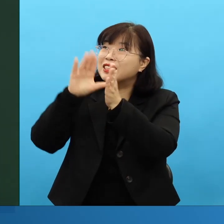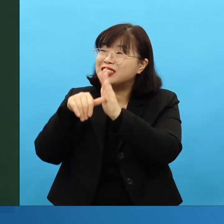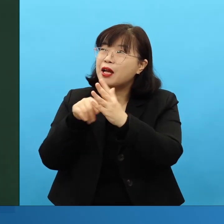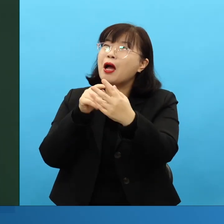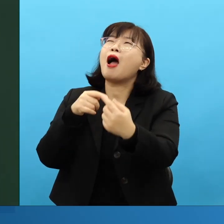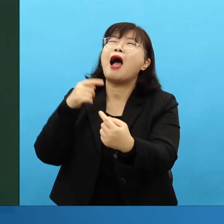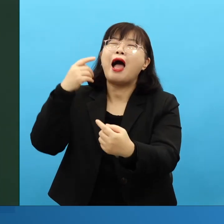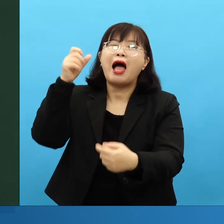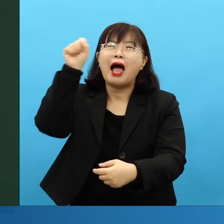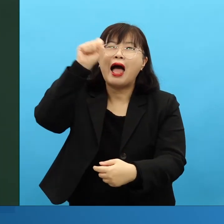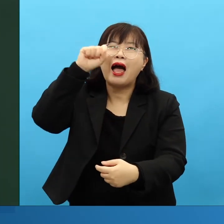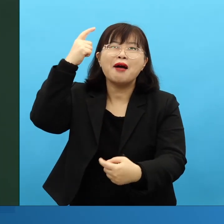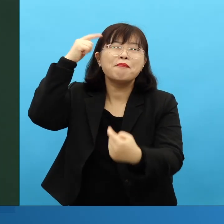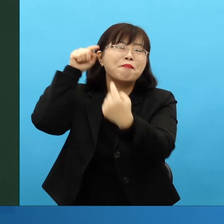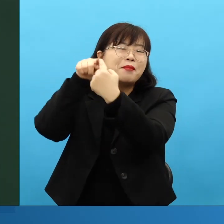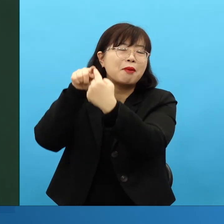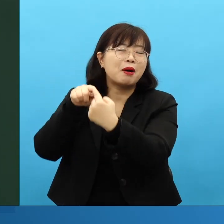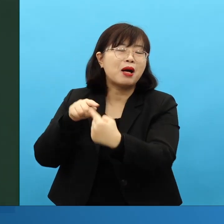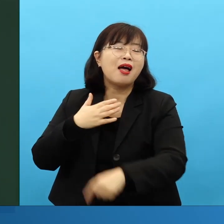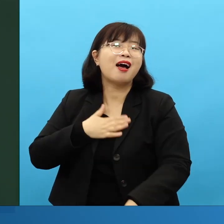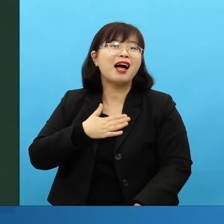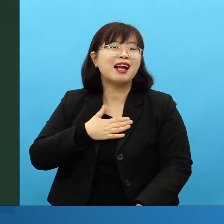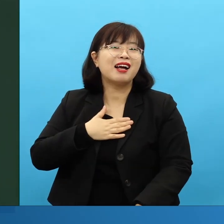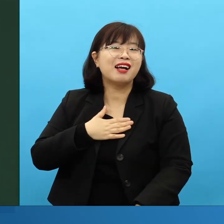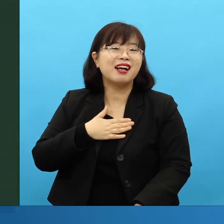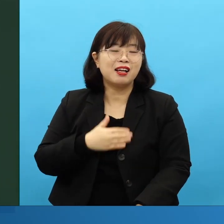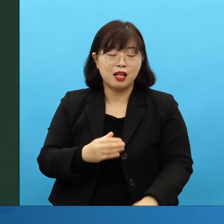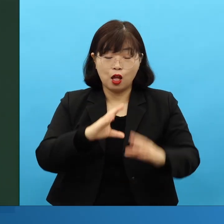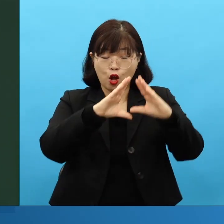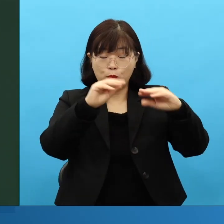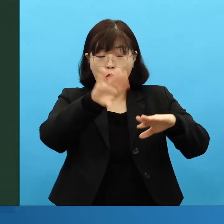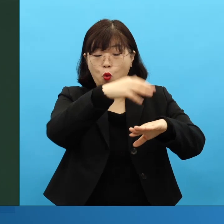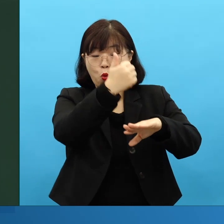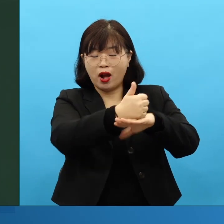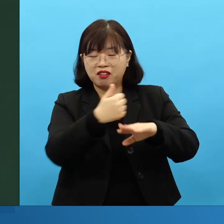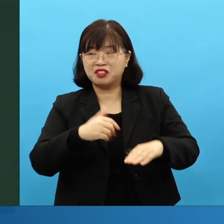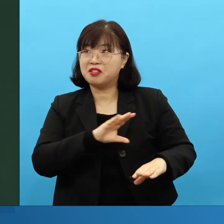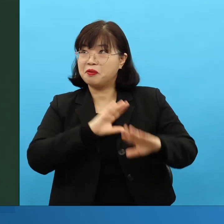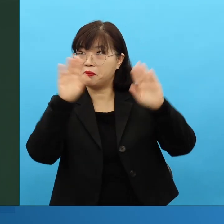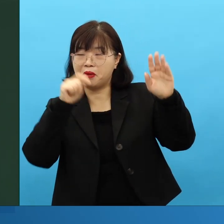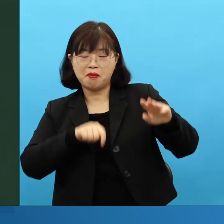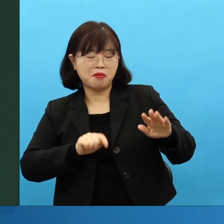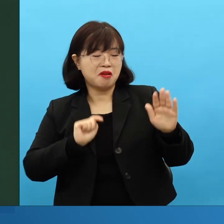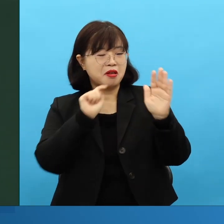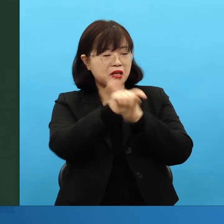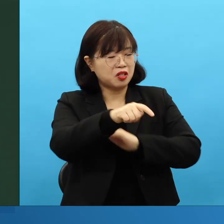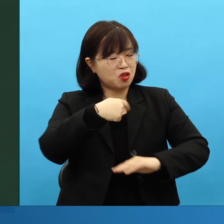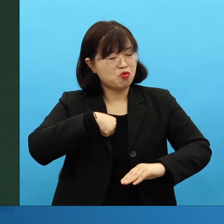그런데, 이 은약을 잡은 기도의 사람, 요괴배드 한 명이 세 개를 바꾼 겁니다.